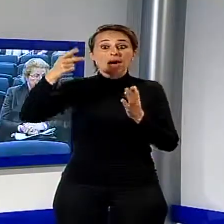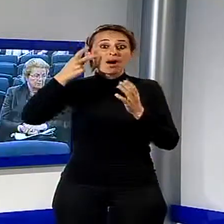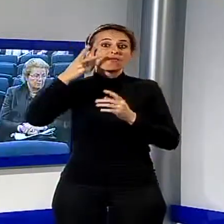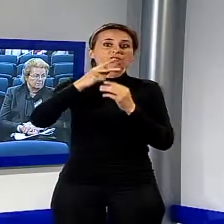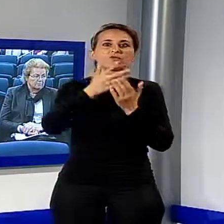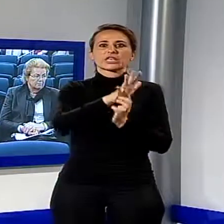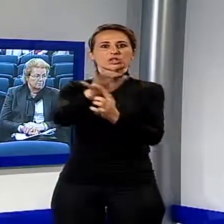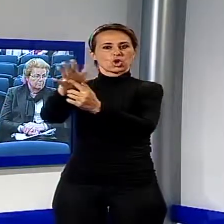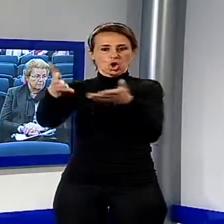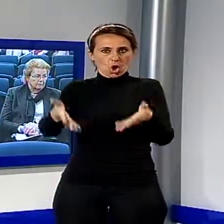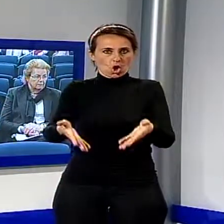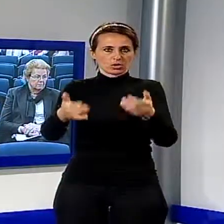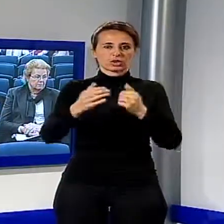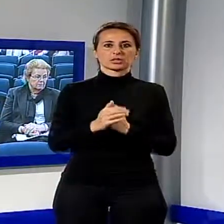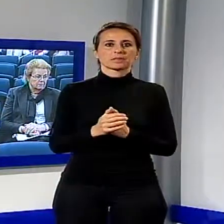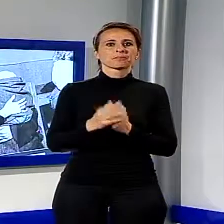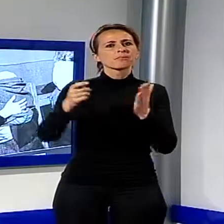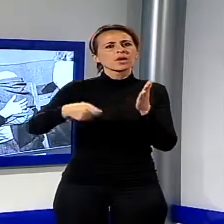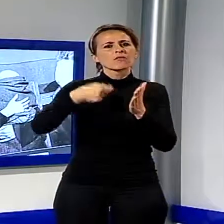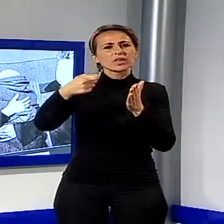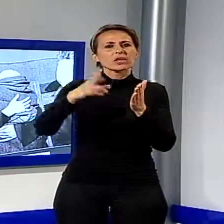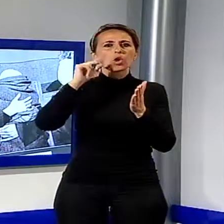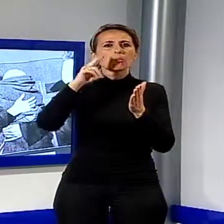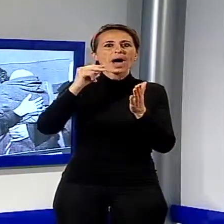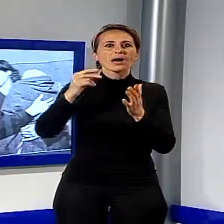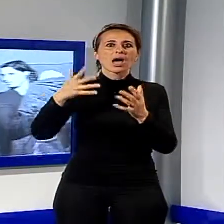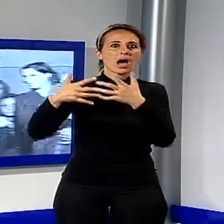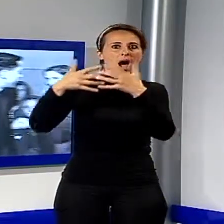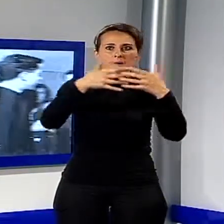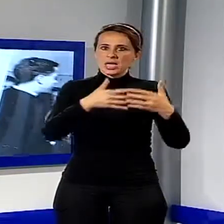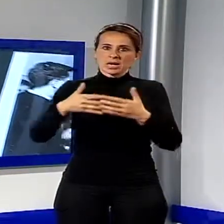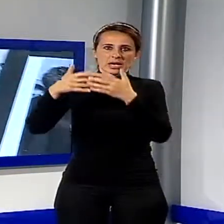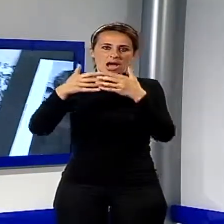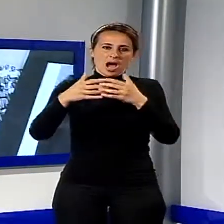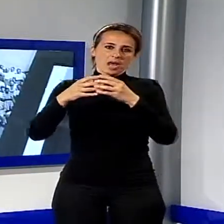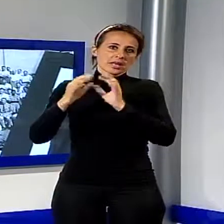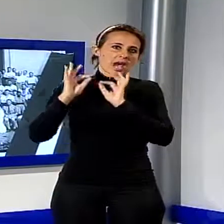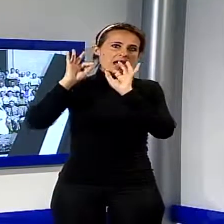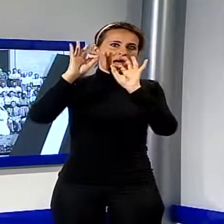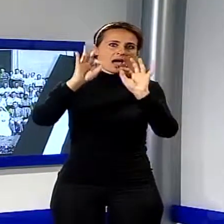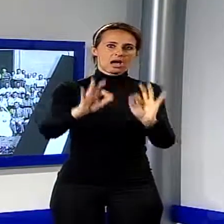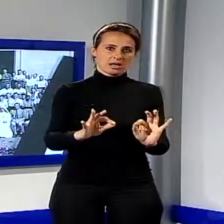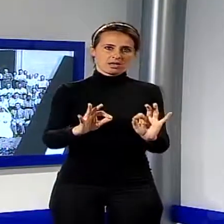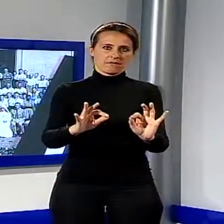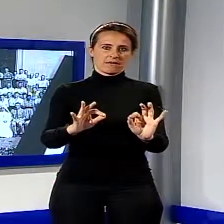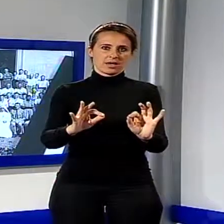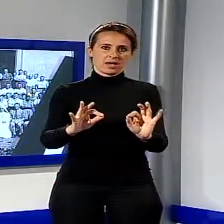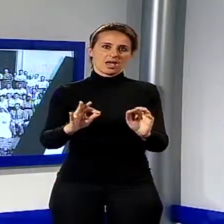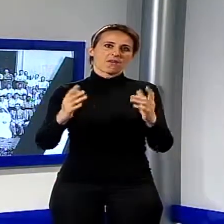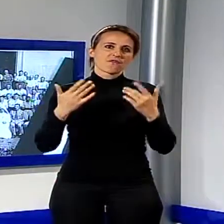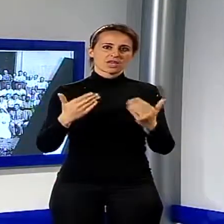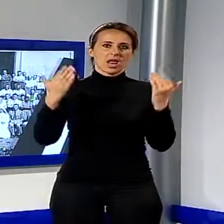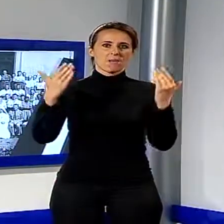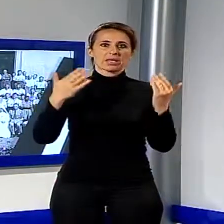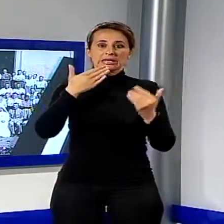Il video racconta l'arrivo degli americani preceduti dagli ultimi orrori di guerra e con gli alleati la fine della fame, dei